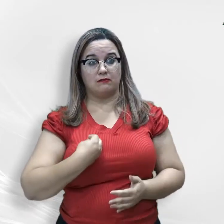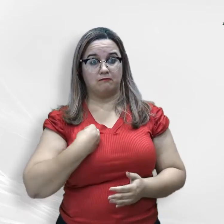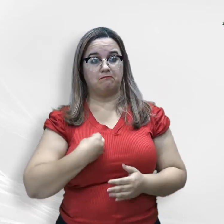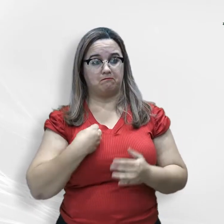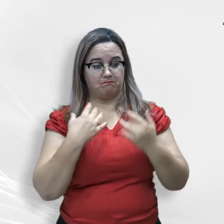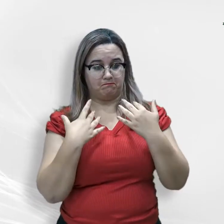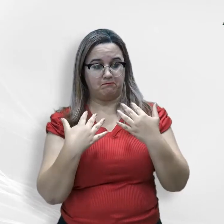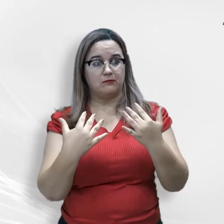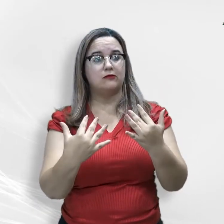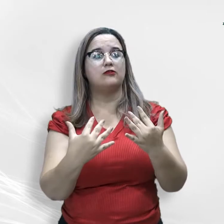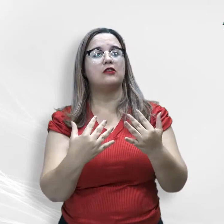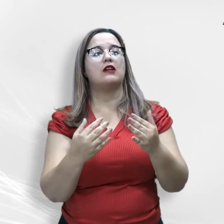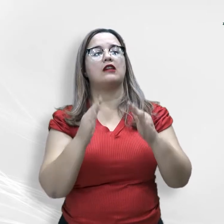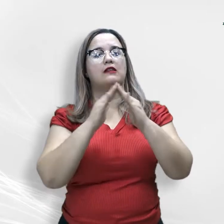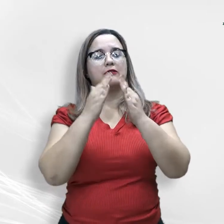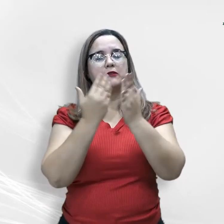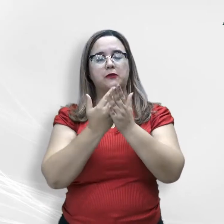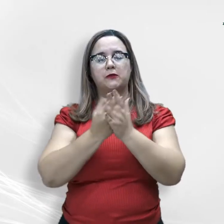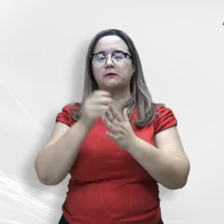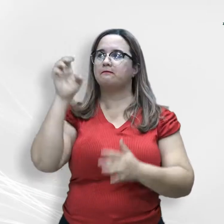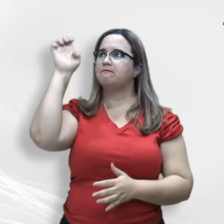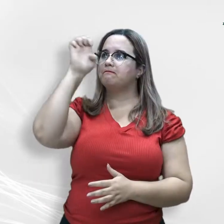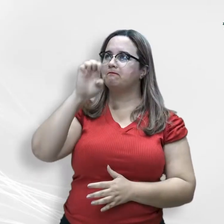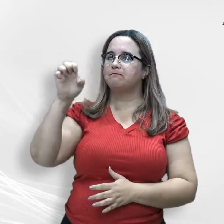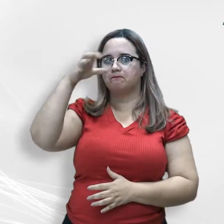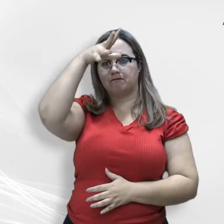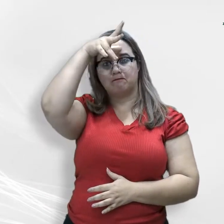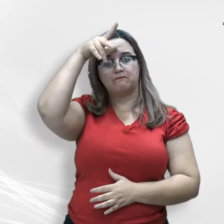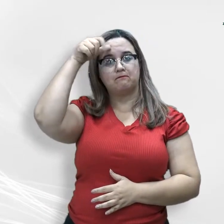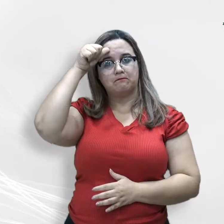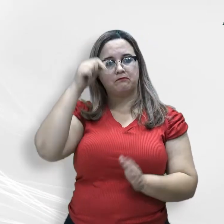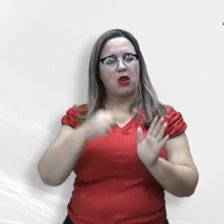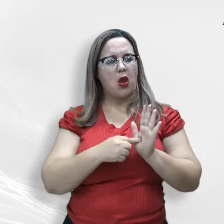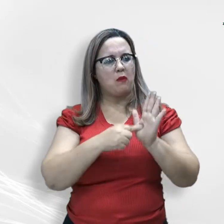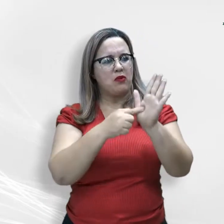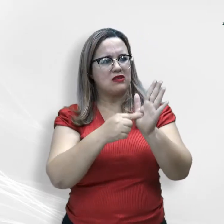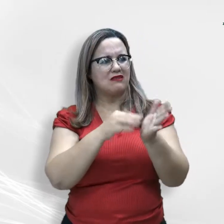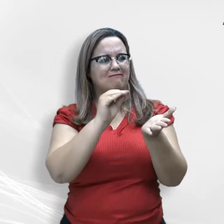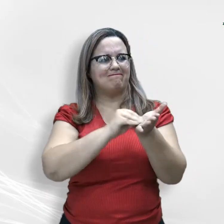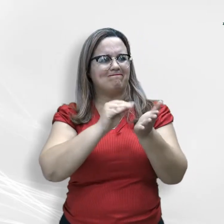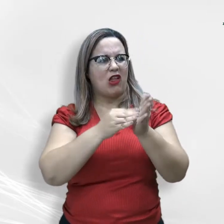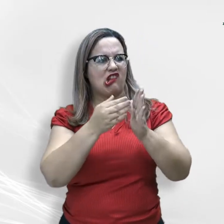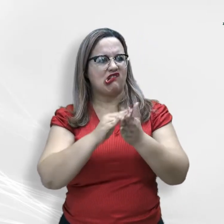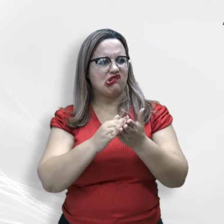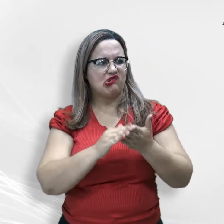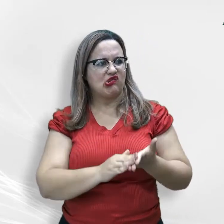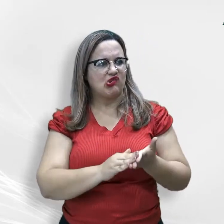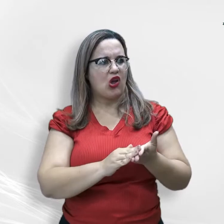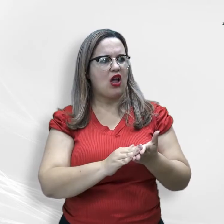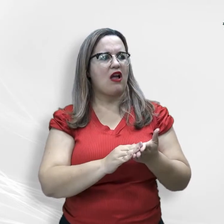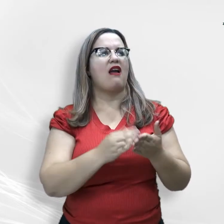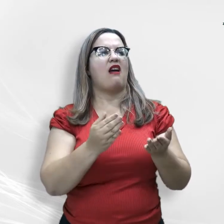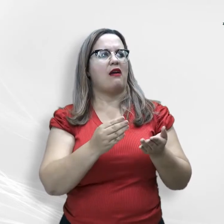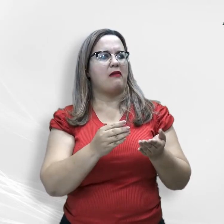estadual de ensino de Mato Grosso, apresentando, portanto, inconstitucionalidade formal por vício de iniciativa.